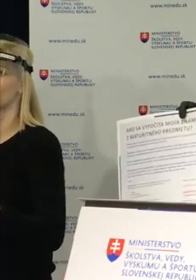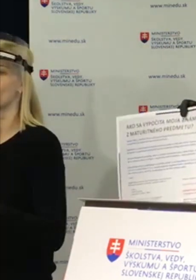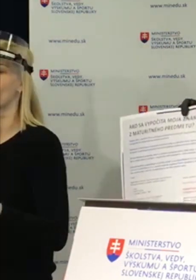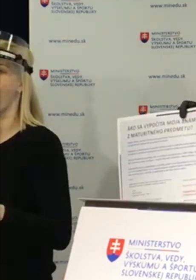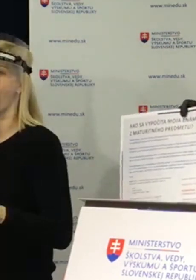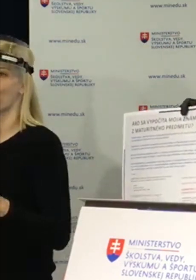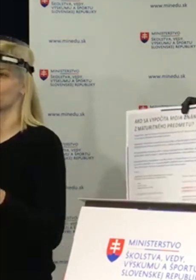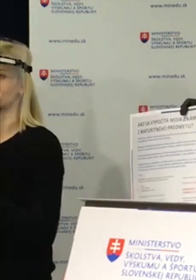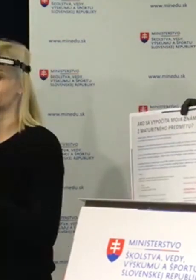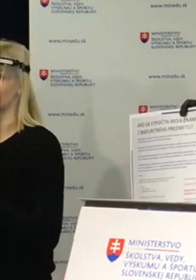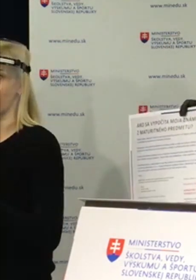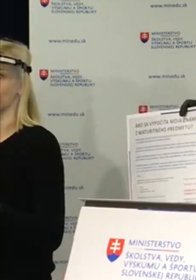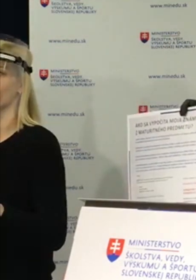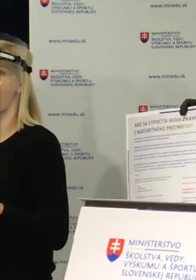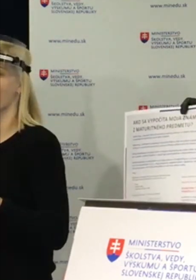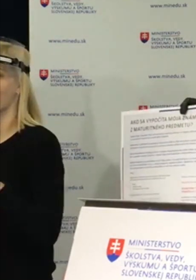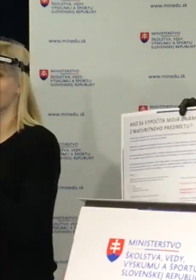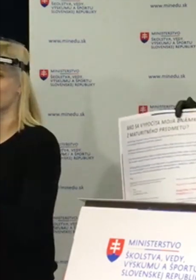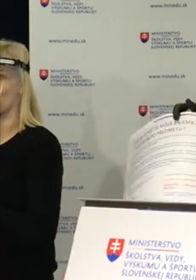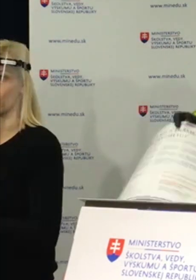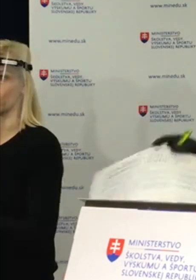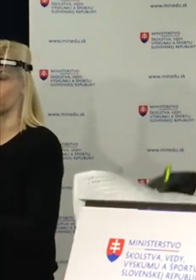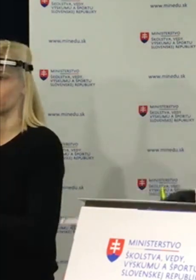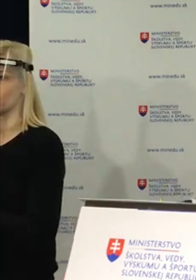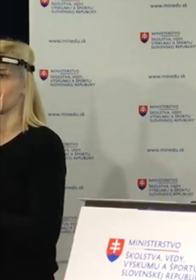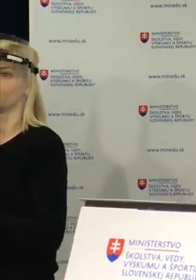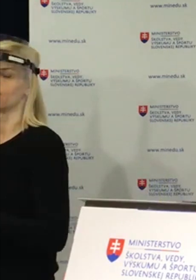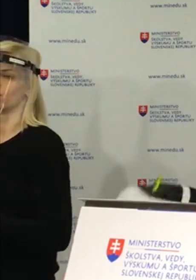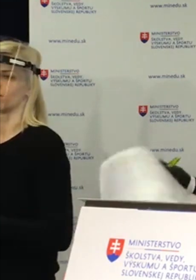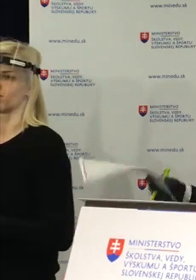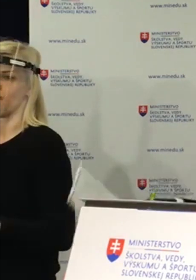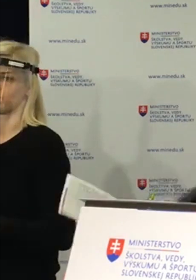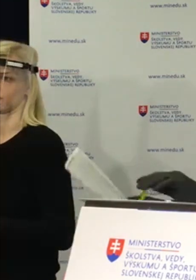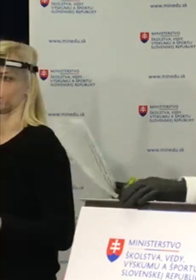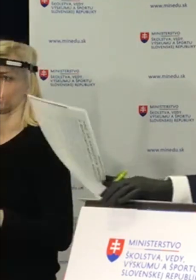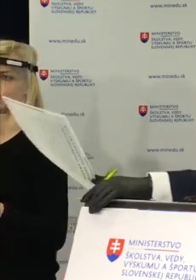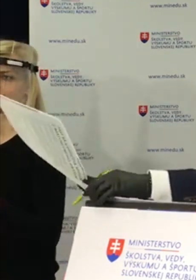presný popis toho, aké kroky musia urobiť, aby sa dostali k tejto známke.